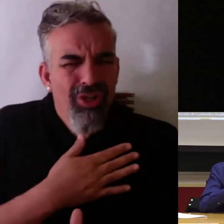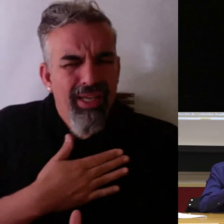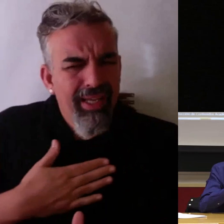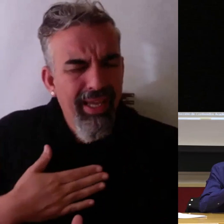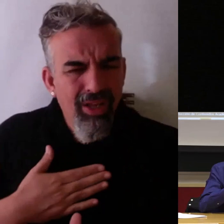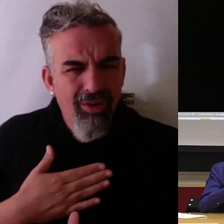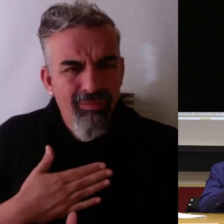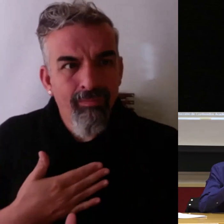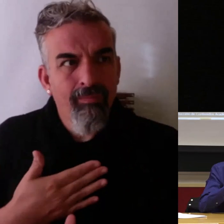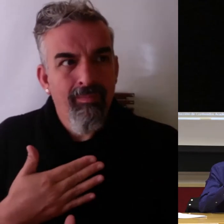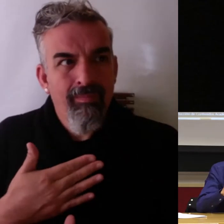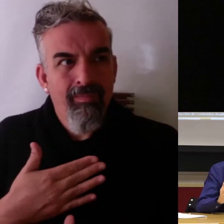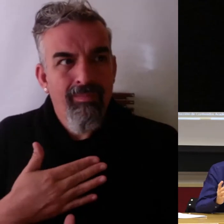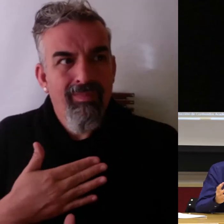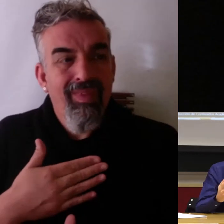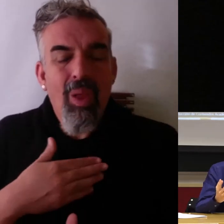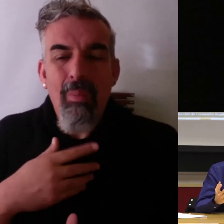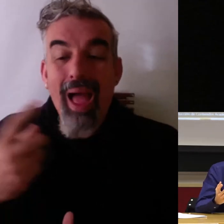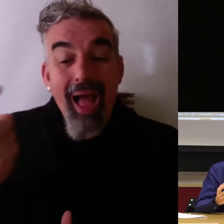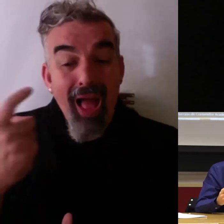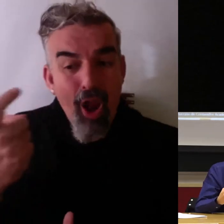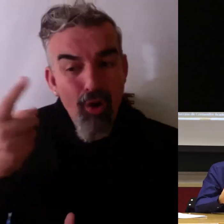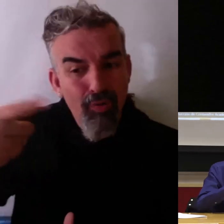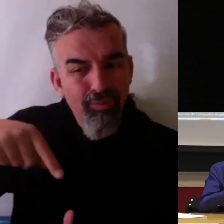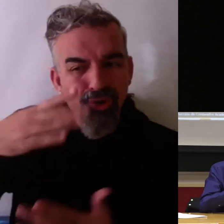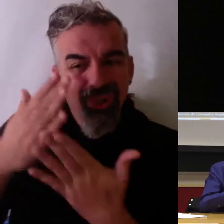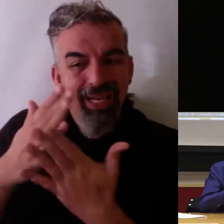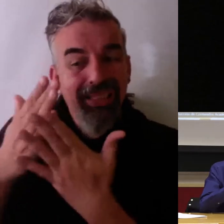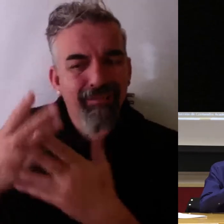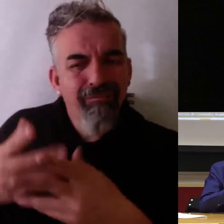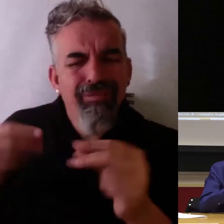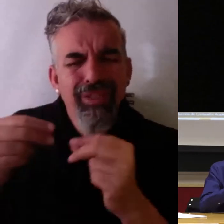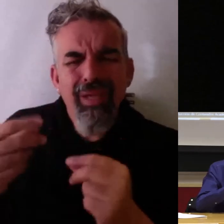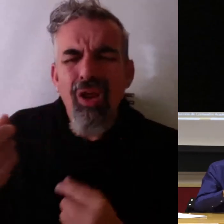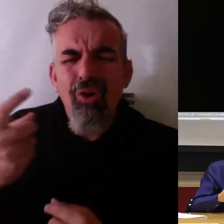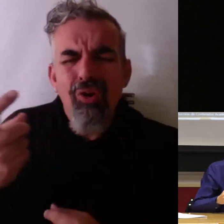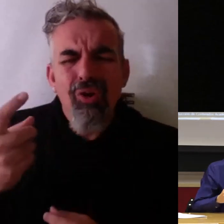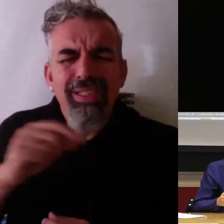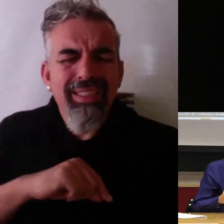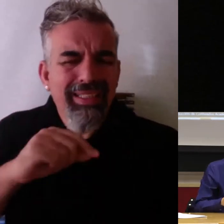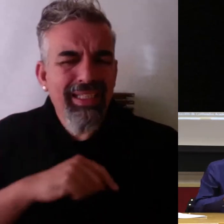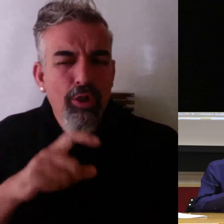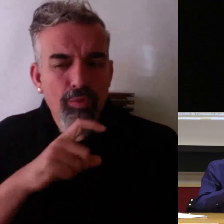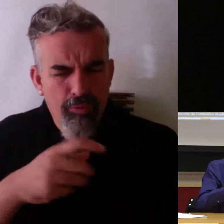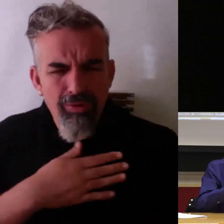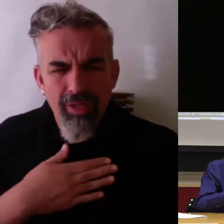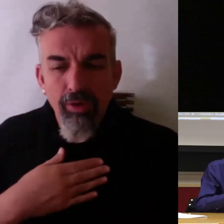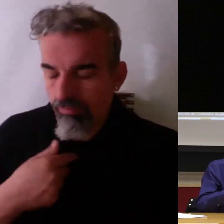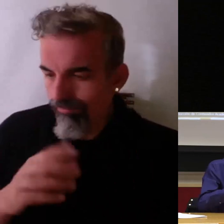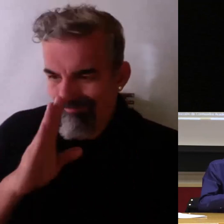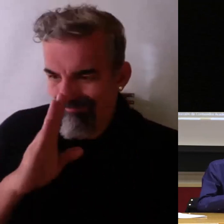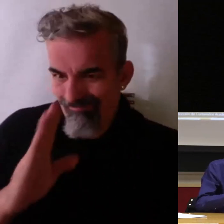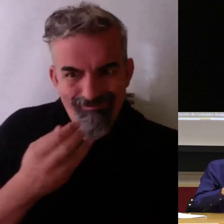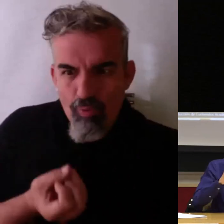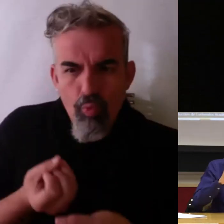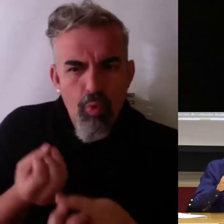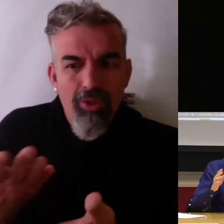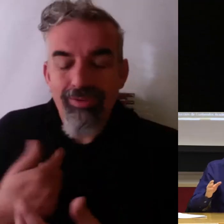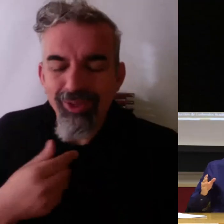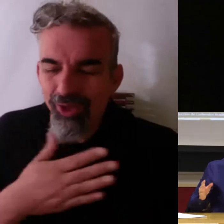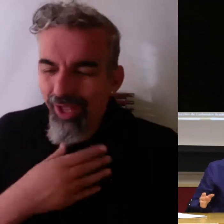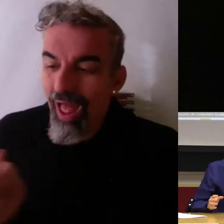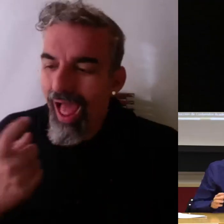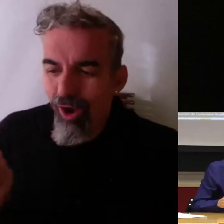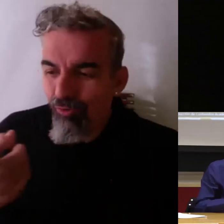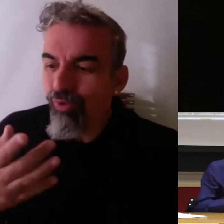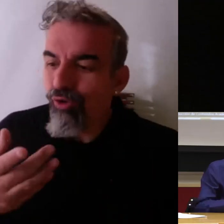cómo quiero que salgan los estudiantes de mi clase comunicárselo de forma directa oye de verdad quiero que salgáis de mi clase saliendo